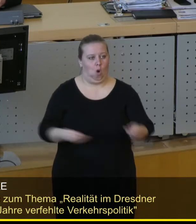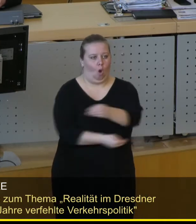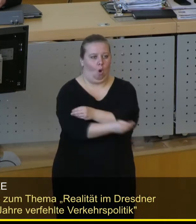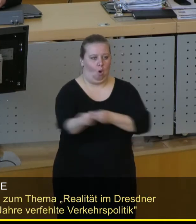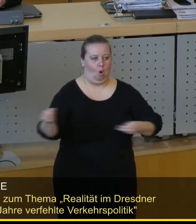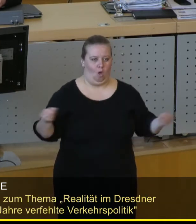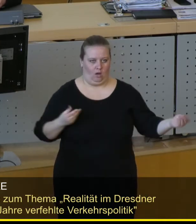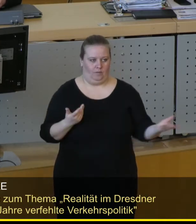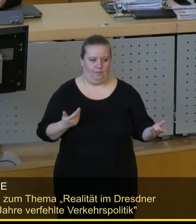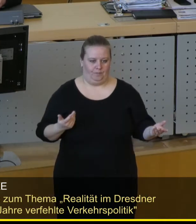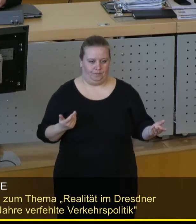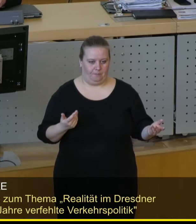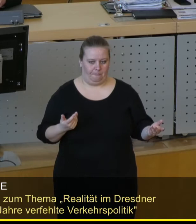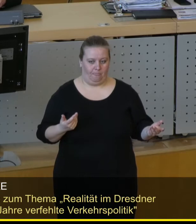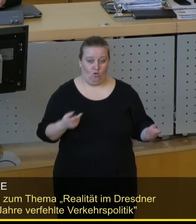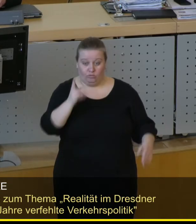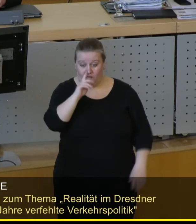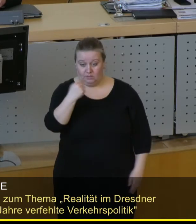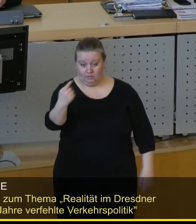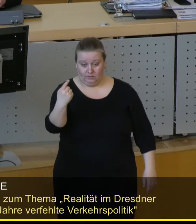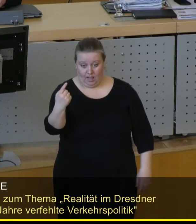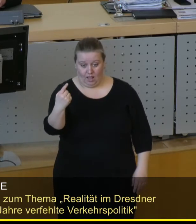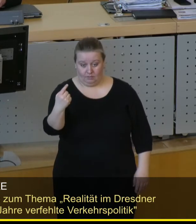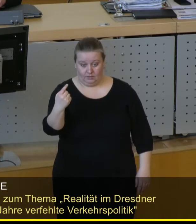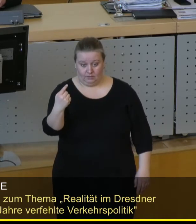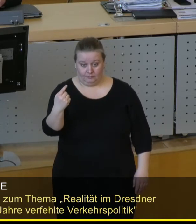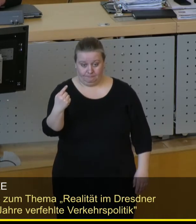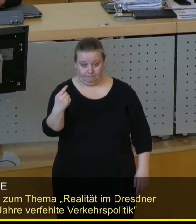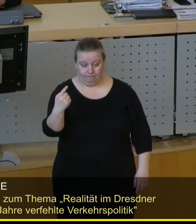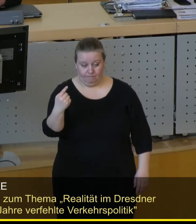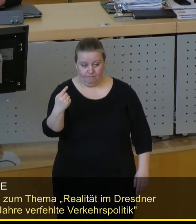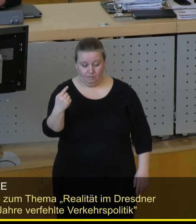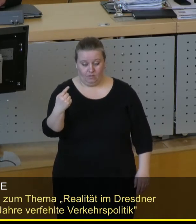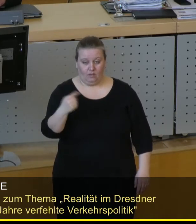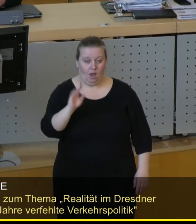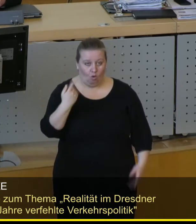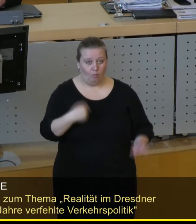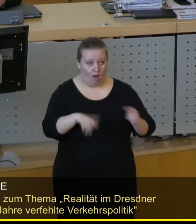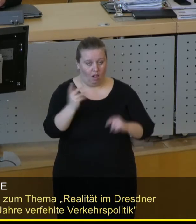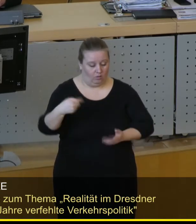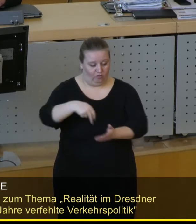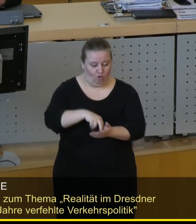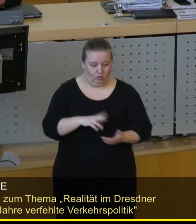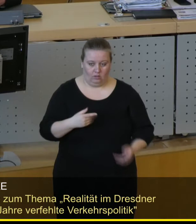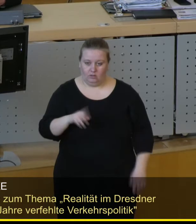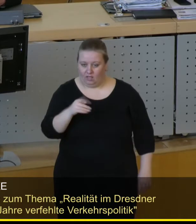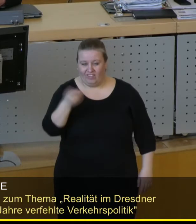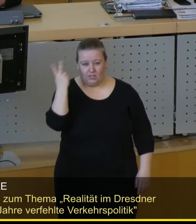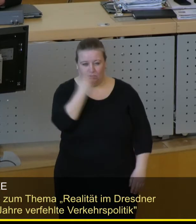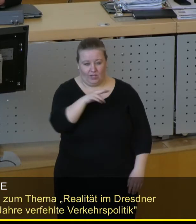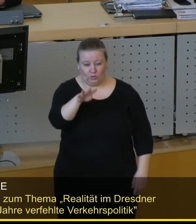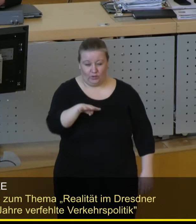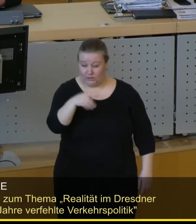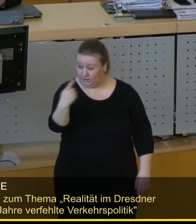geschoben wird. Und wenn Sie hier wieder mal vortreten, müssen Sie mitreden, 2014